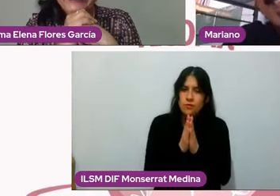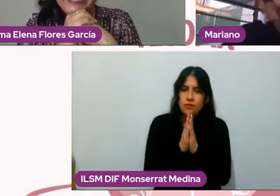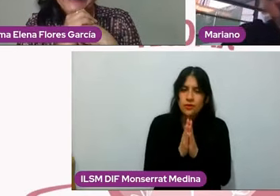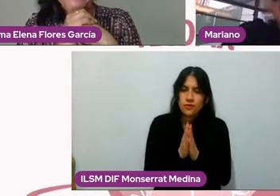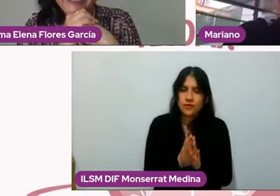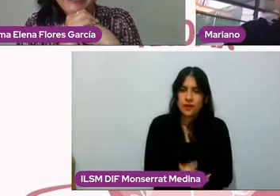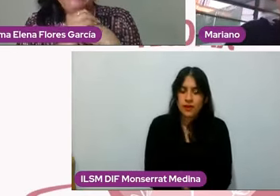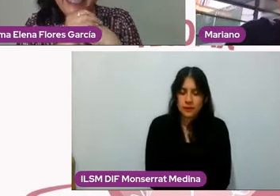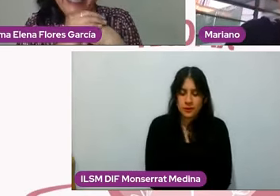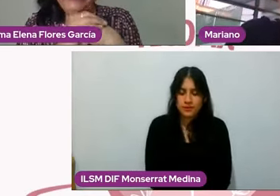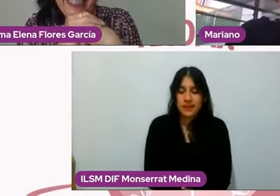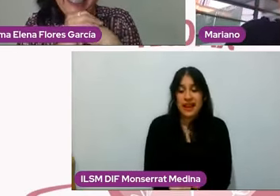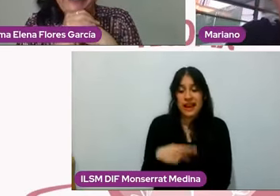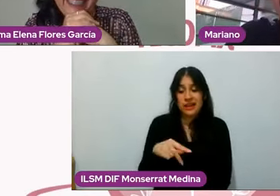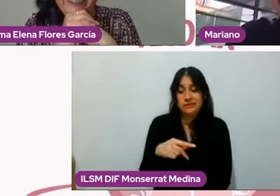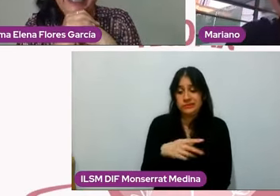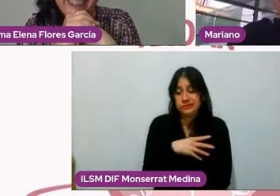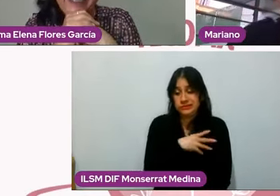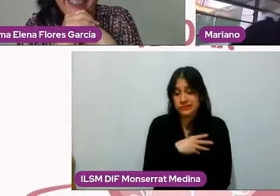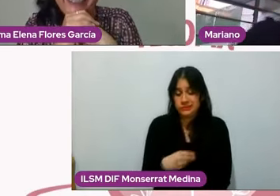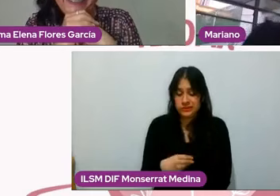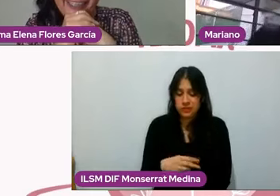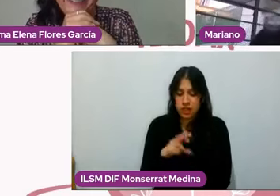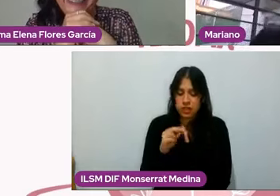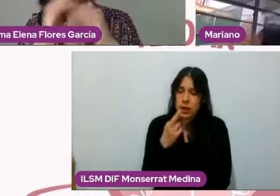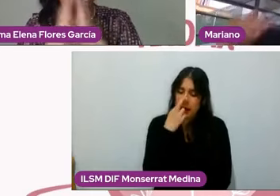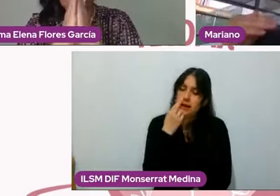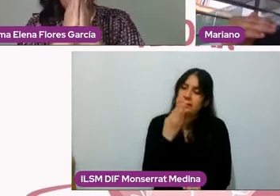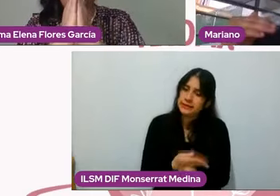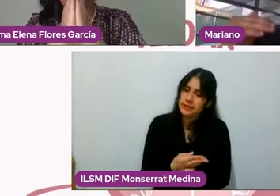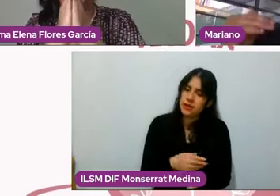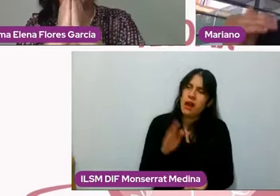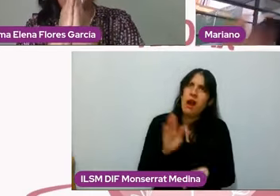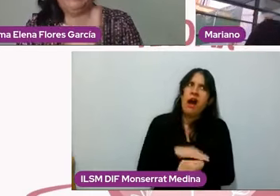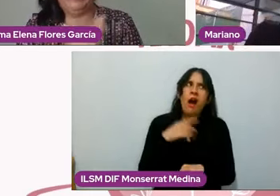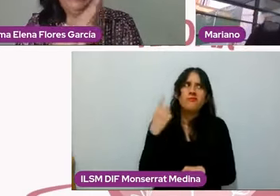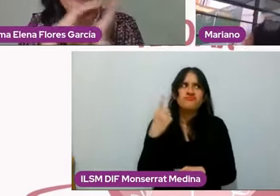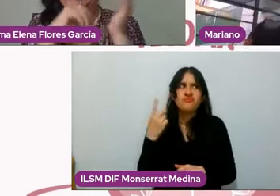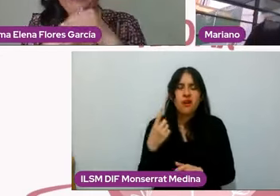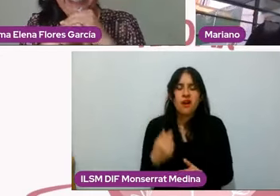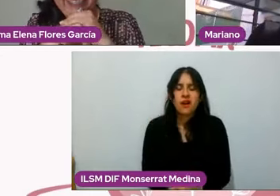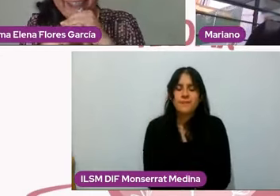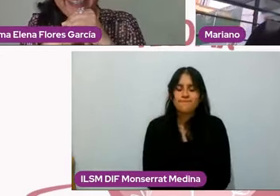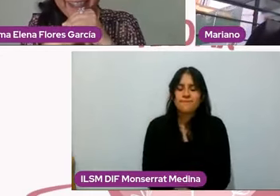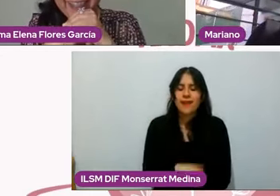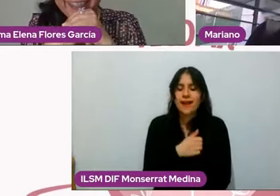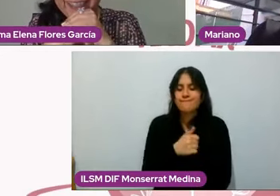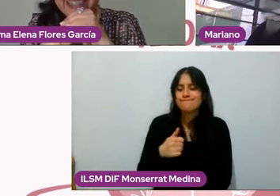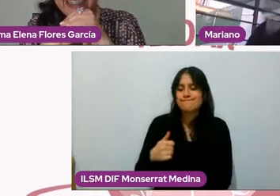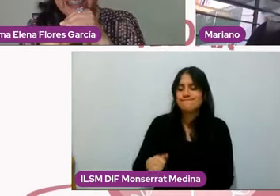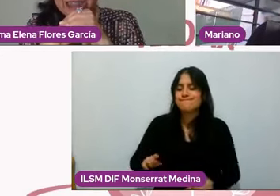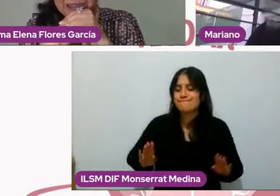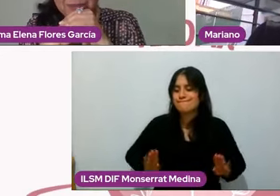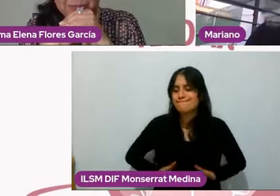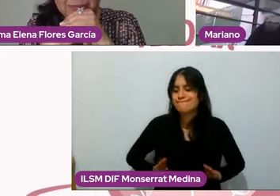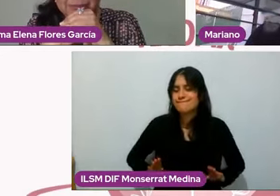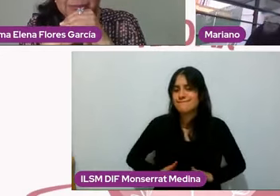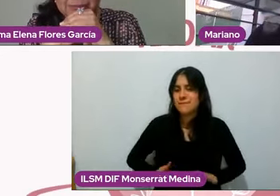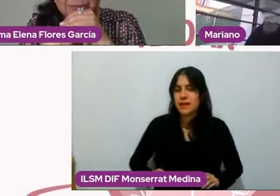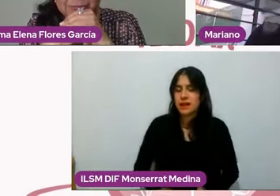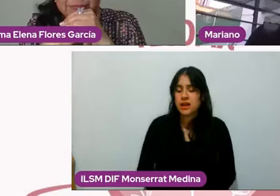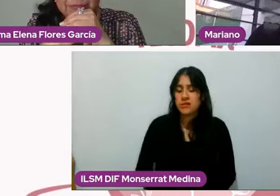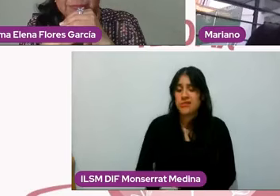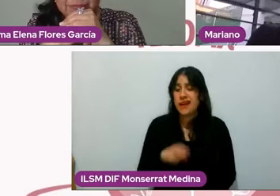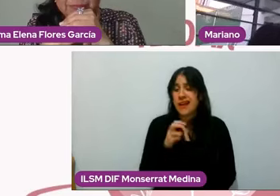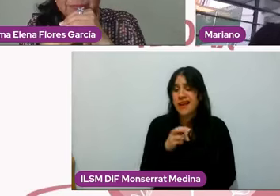la torre a sus hijos, ¿por qué? Porque las parejas que están solamente por